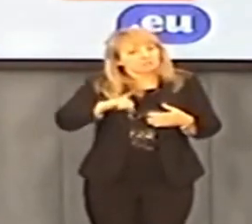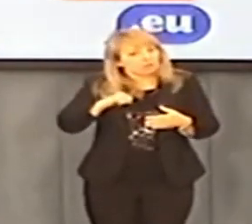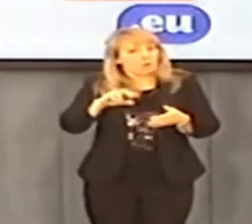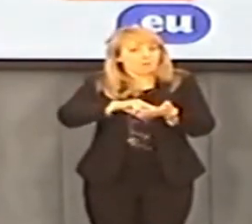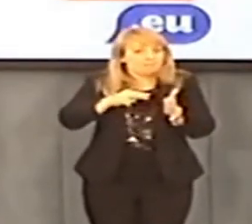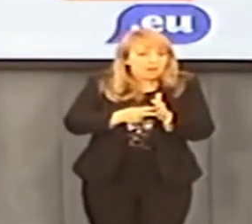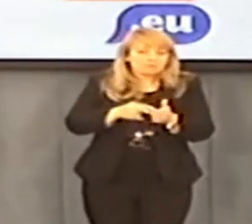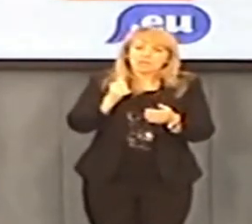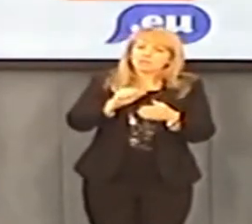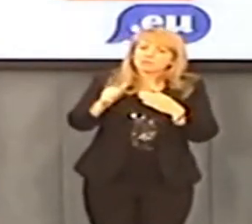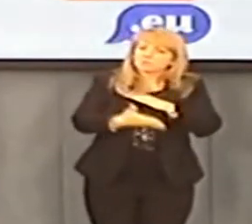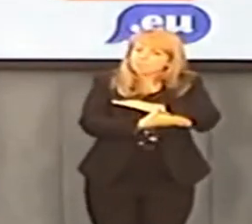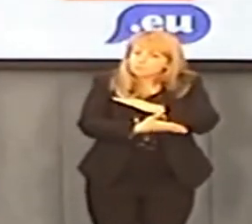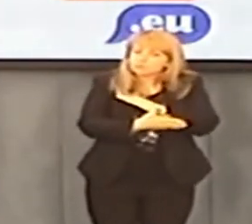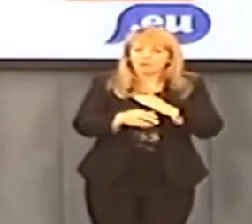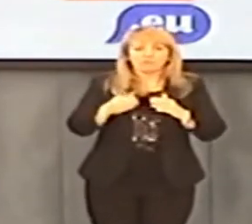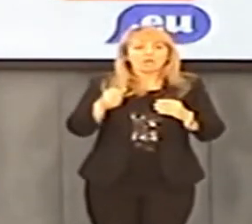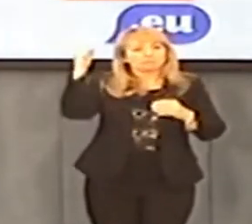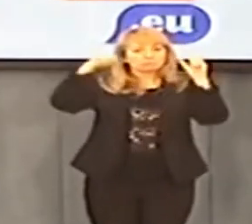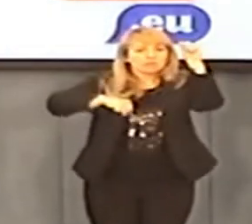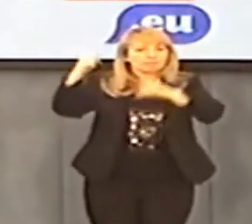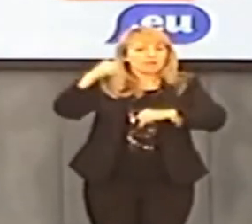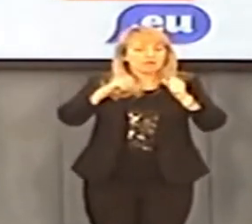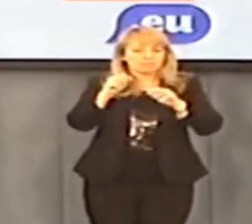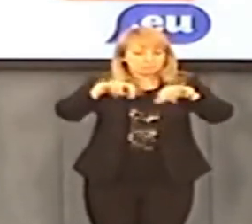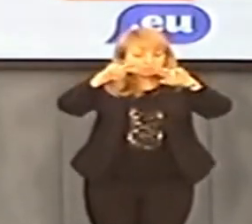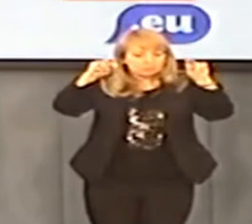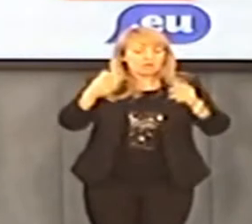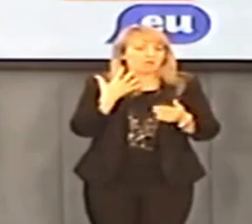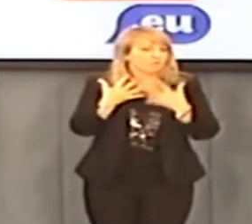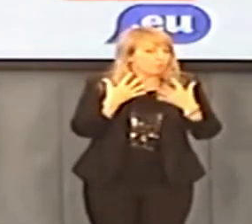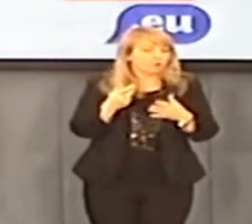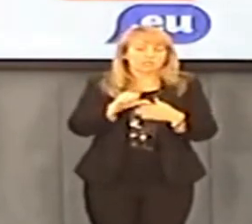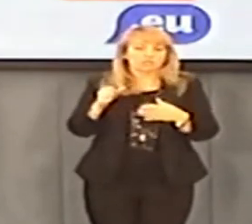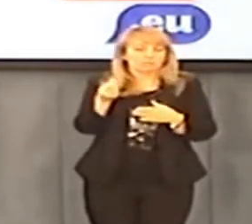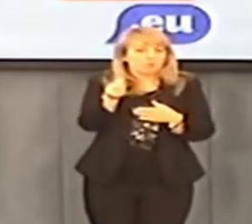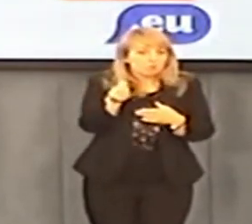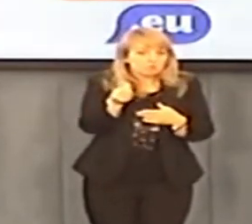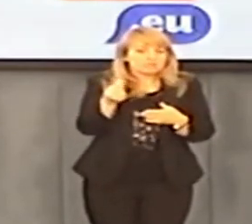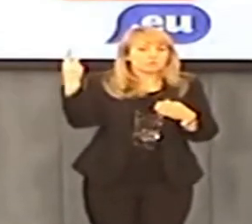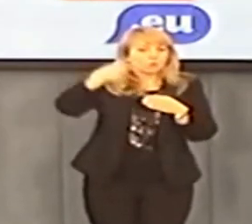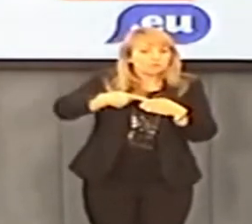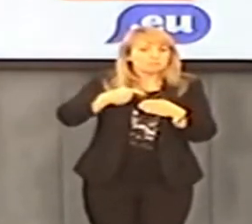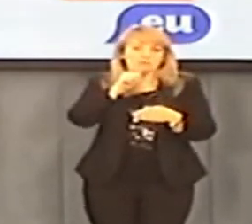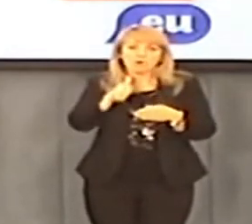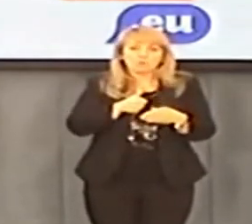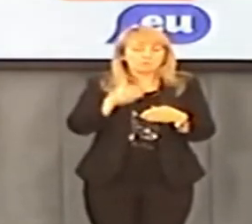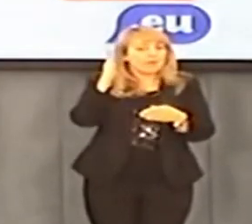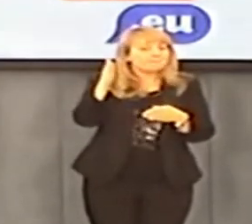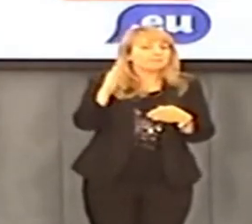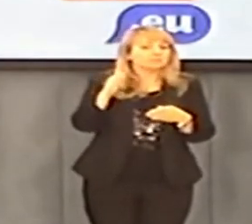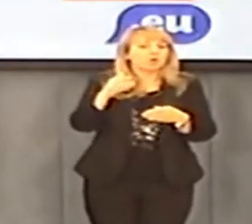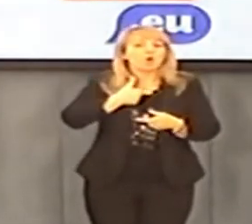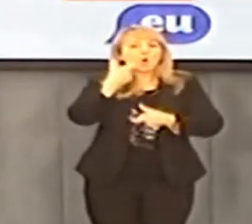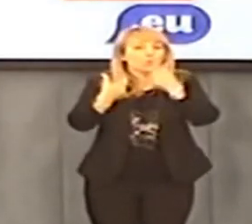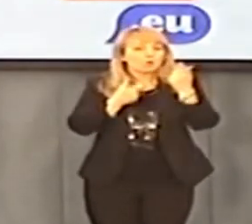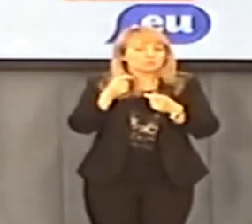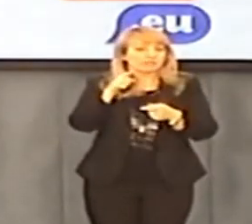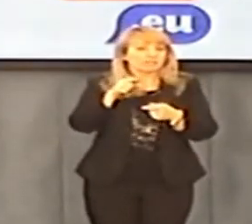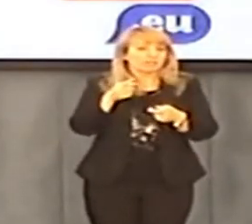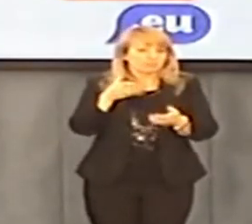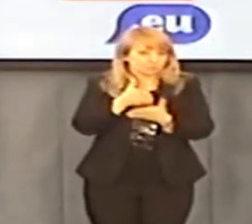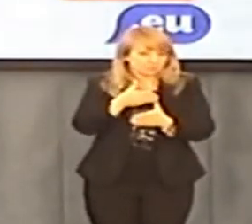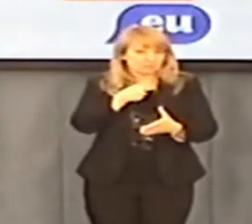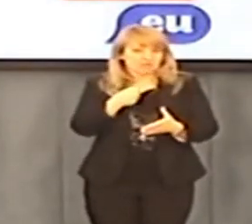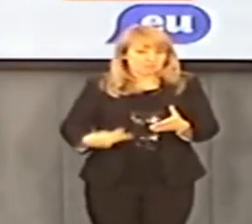spodziewałem rzeczywiście jakiegoś planu w oparciu o jakie kryteria będą rozstrzygane te przetargi. Czy dostanie środków dotacji europejskich